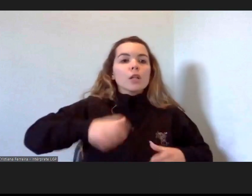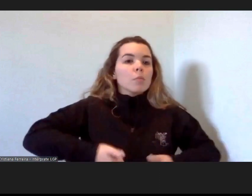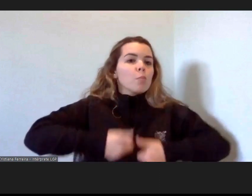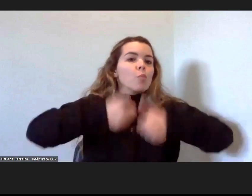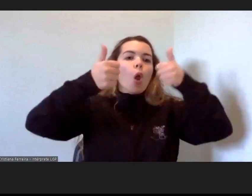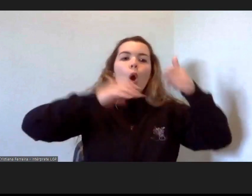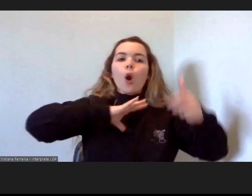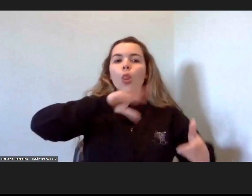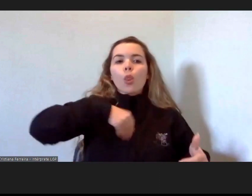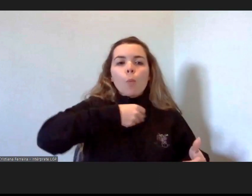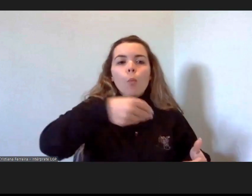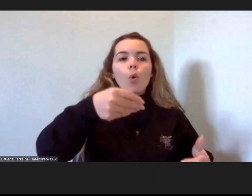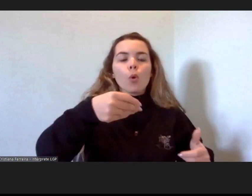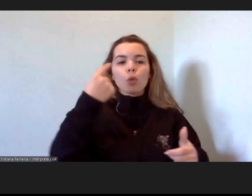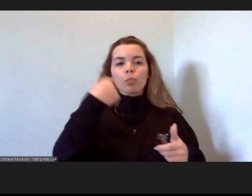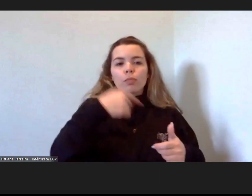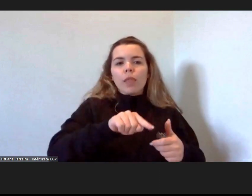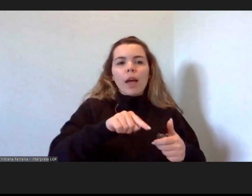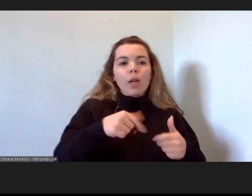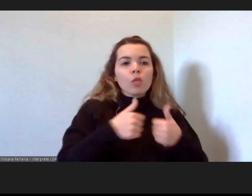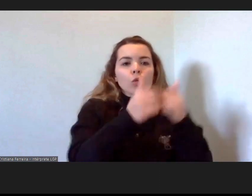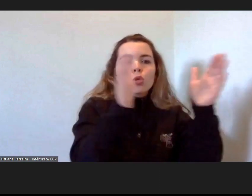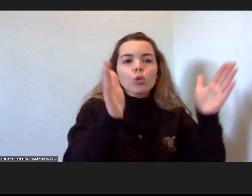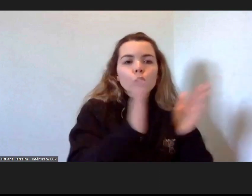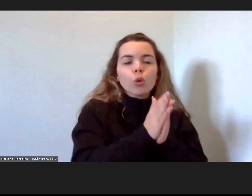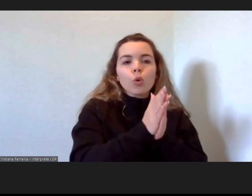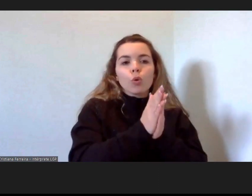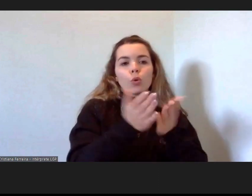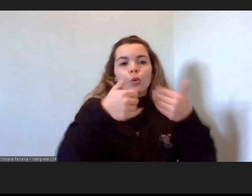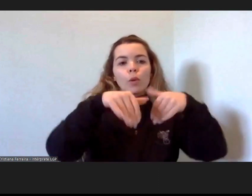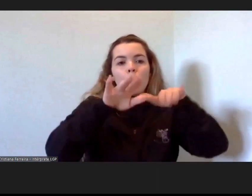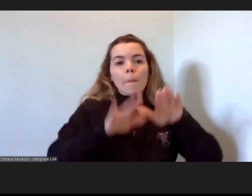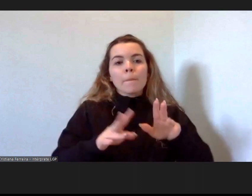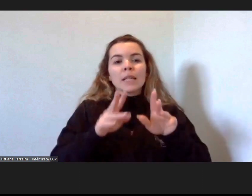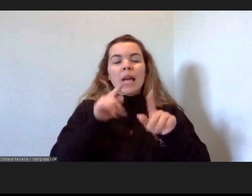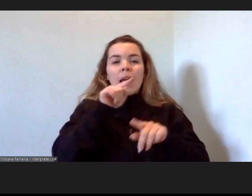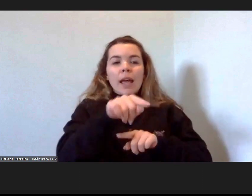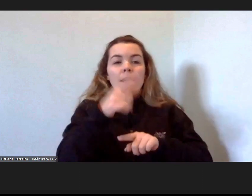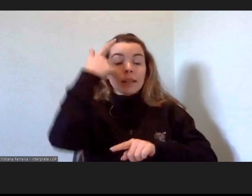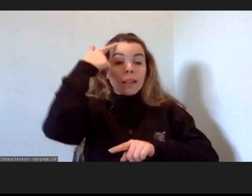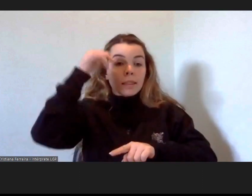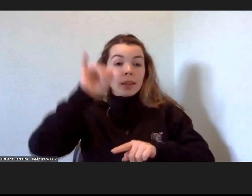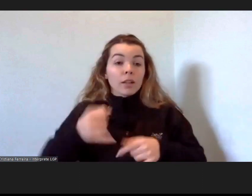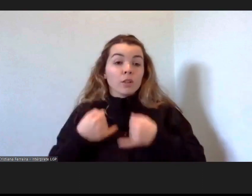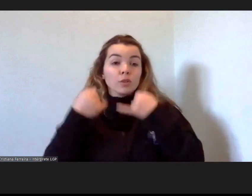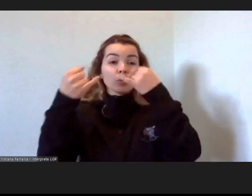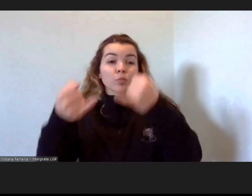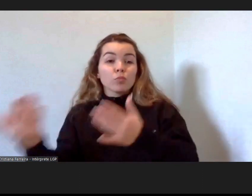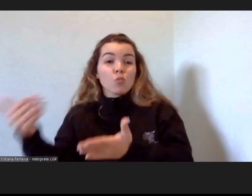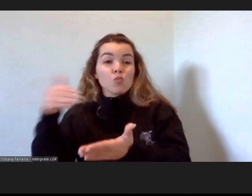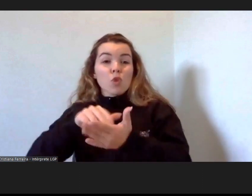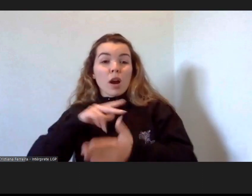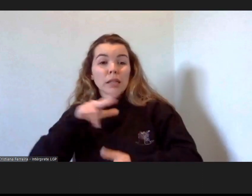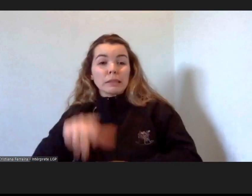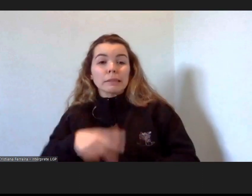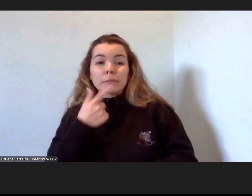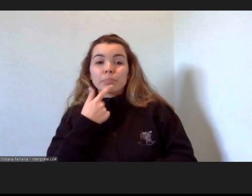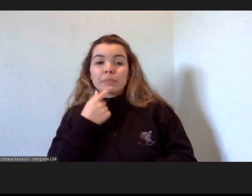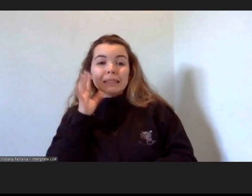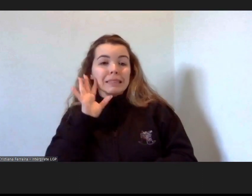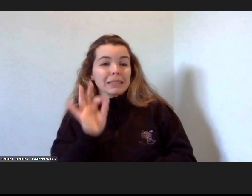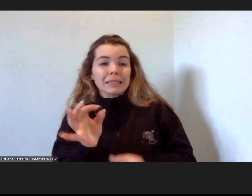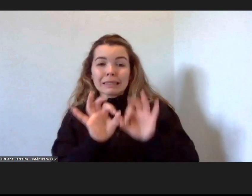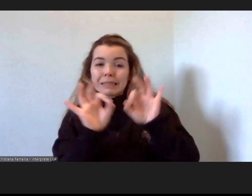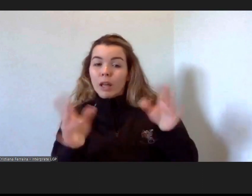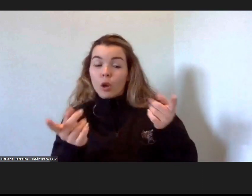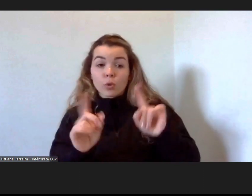tudo e depois essas expectativas se venham defraudadas à chegada ao nosso país. E,